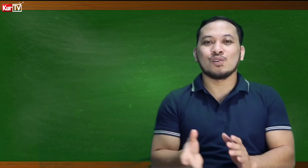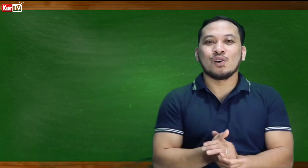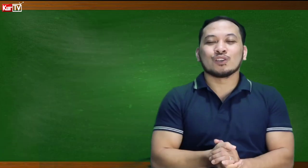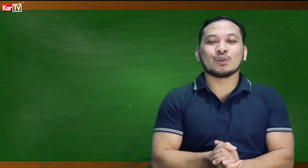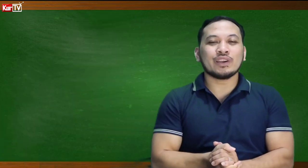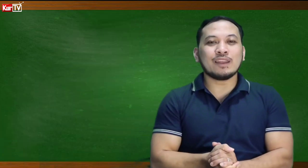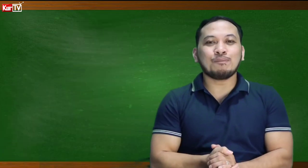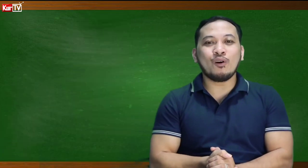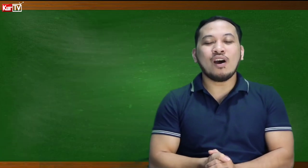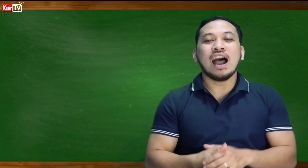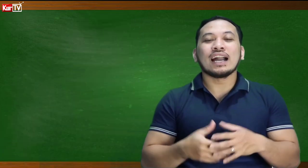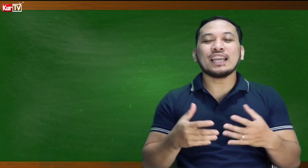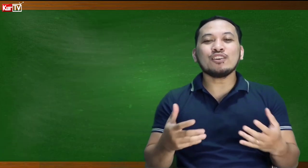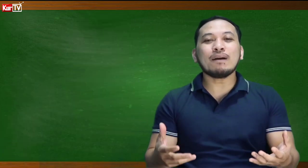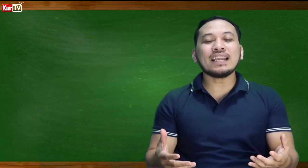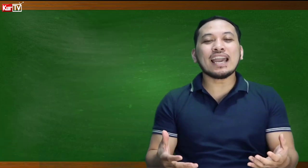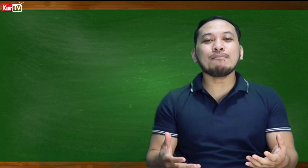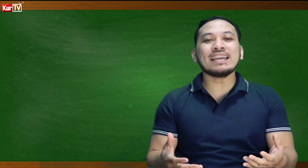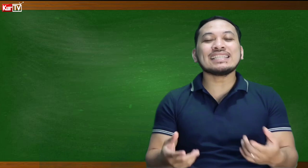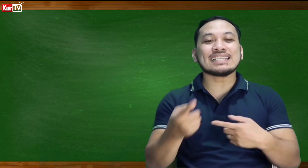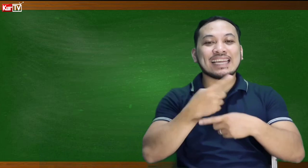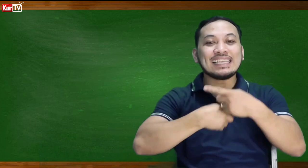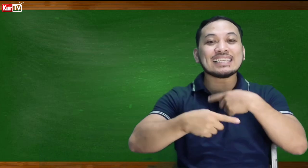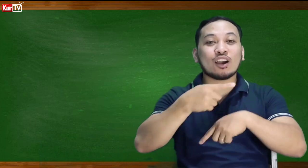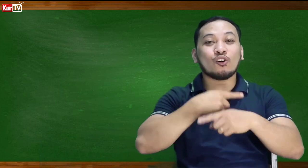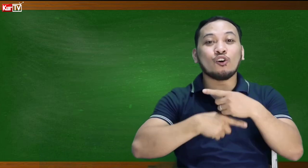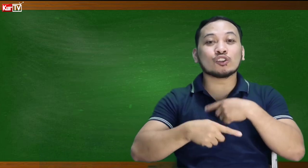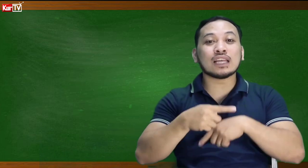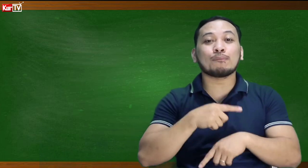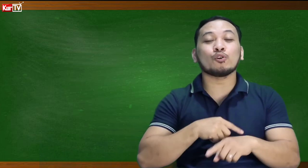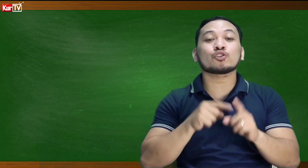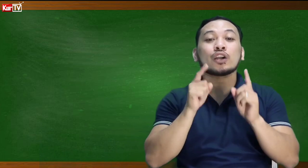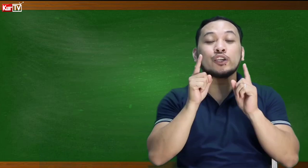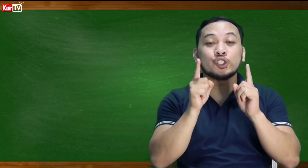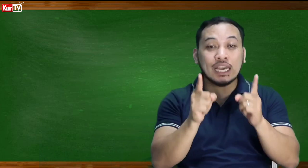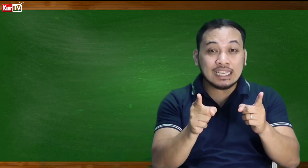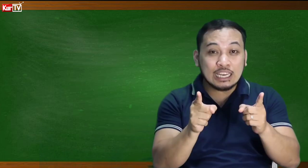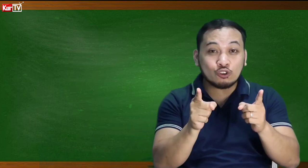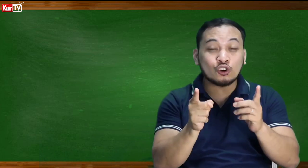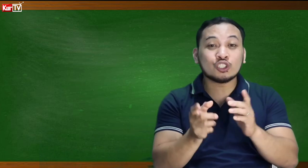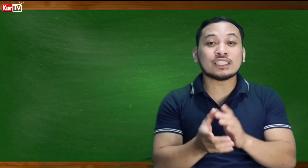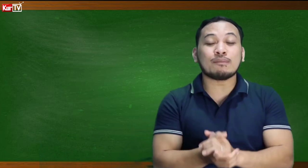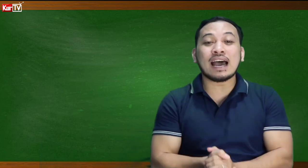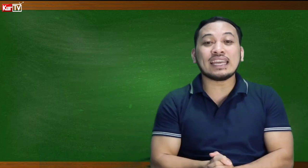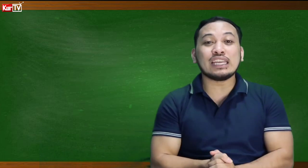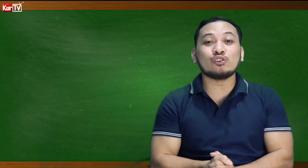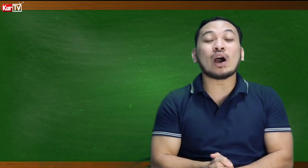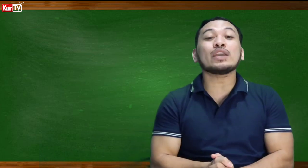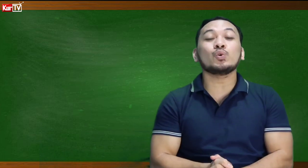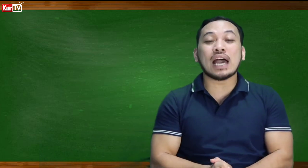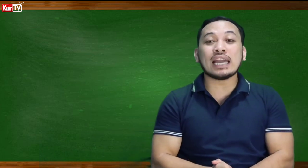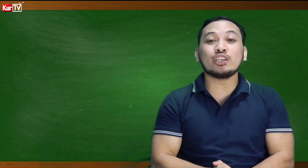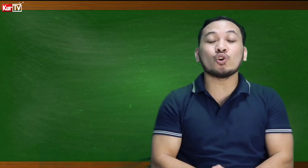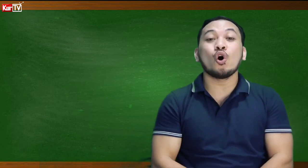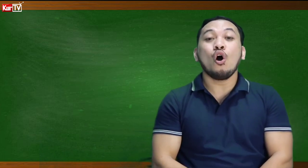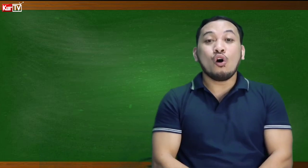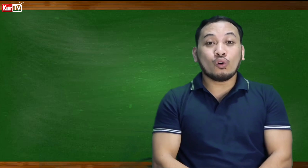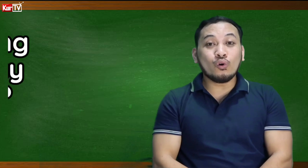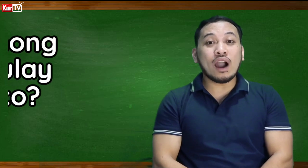so, ayan po ngayon naman ay may isisenyas ako tapos kayo dyan na nanonood sa bahay ninyo ay hulaan ninyo kung